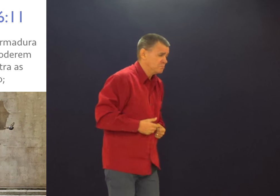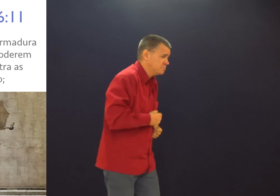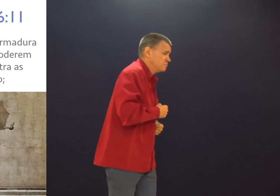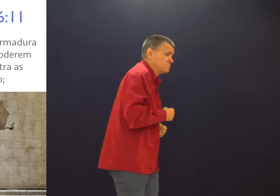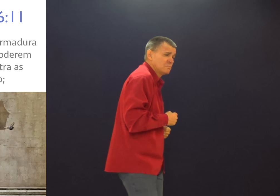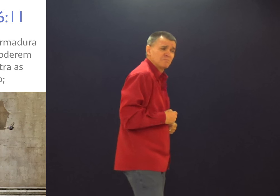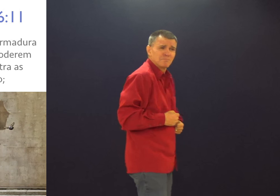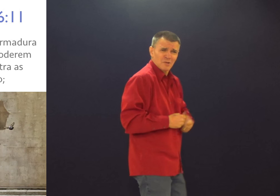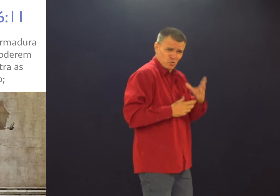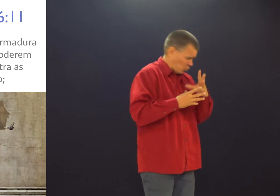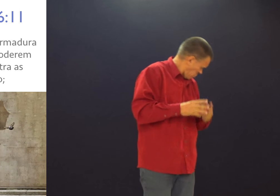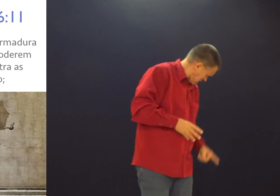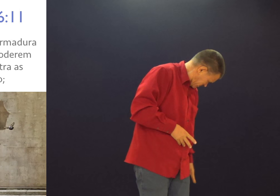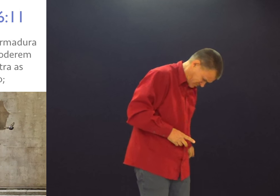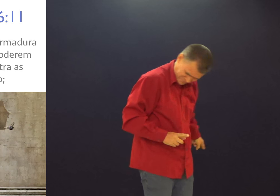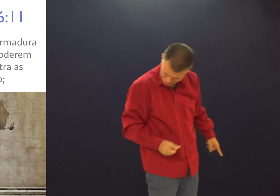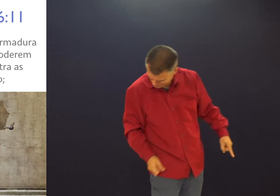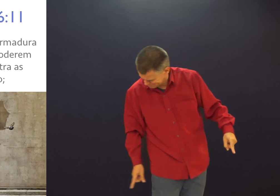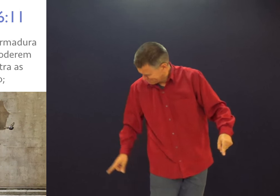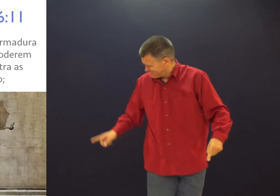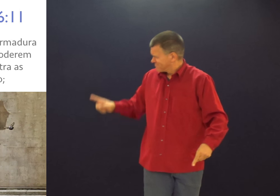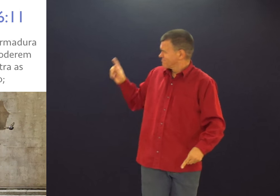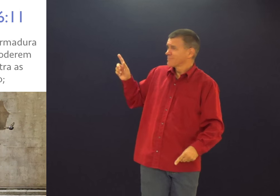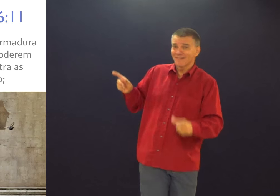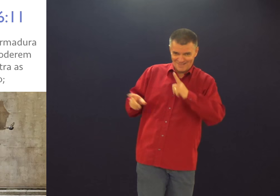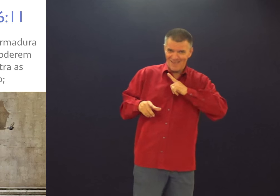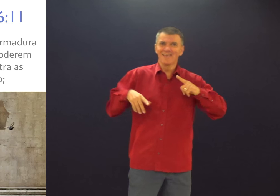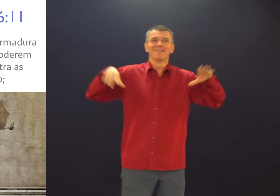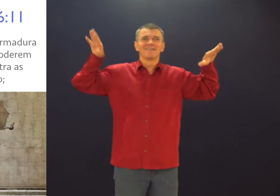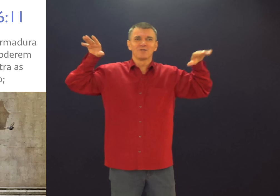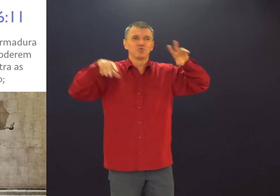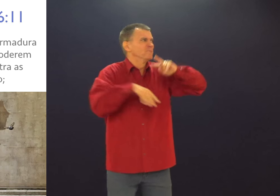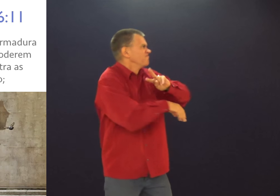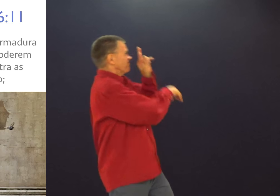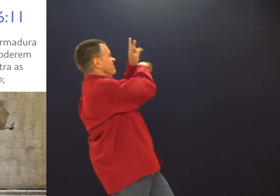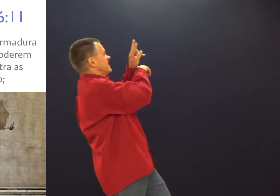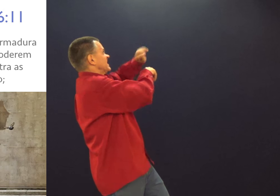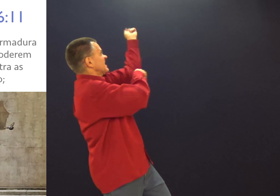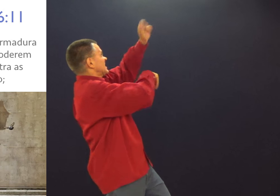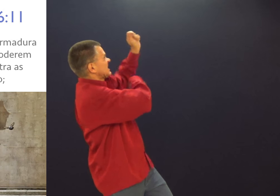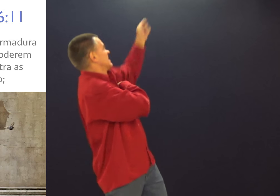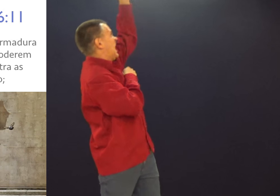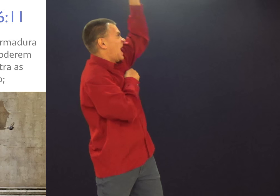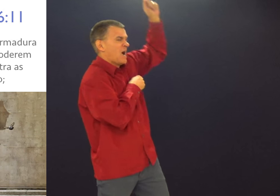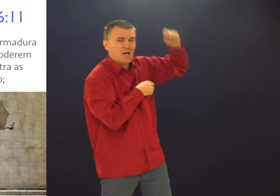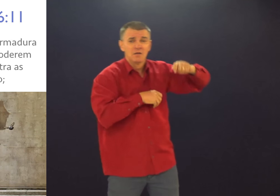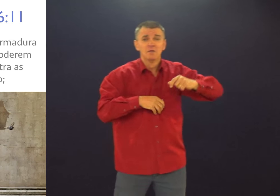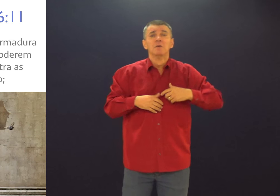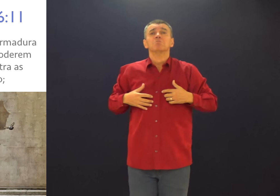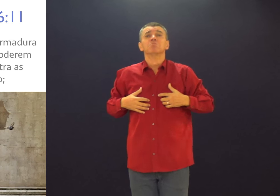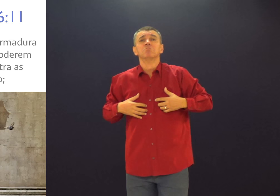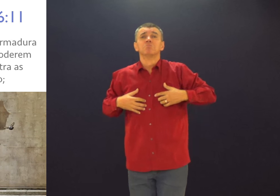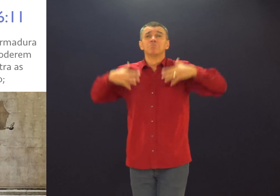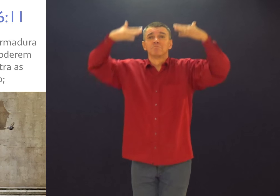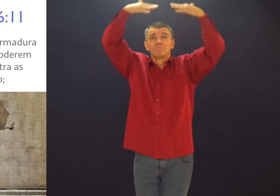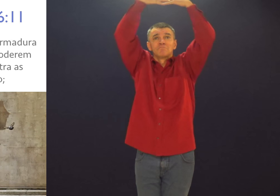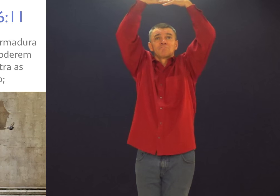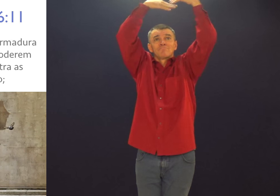caminhando. Né? Você viu ali a ilustração? Você está caminhando. Você não enxerga, mas os anjos estão só voltando dentro de você.